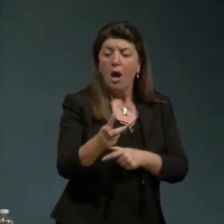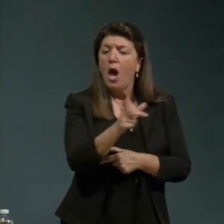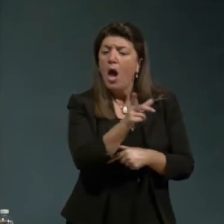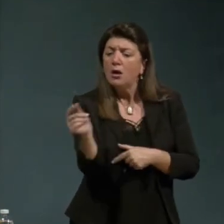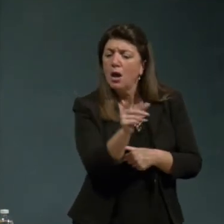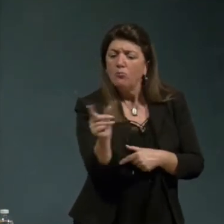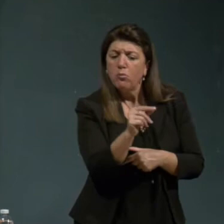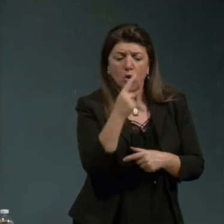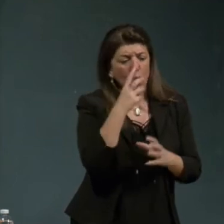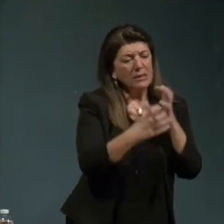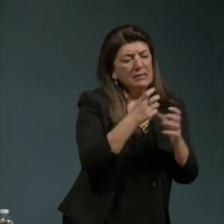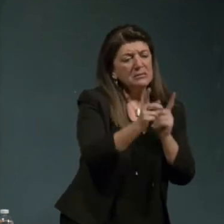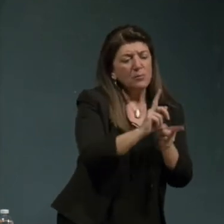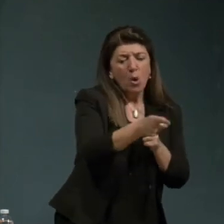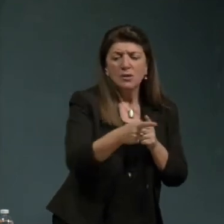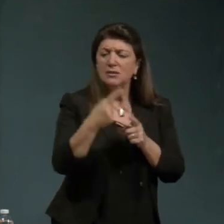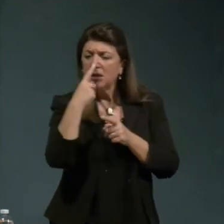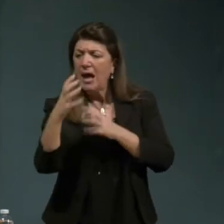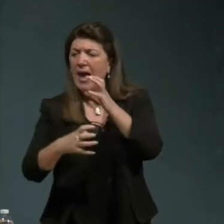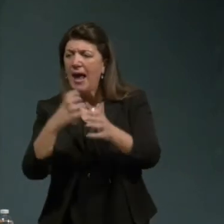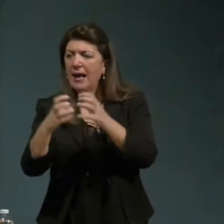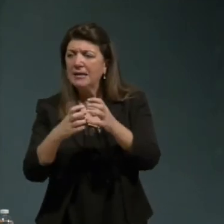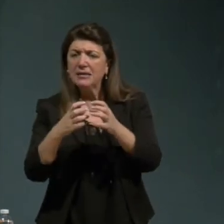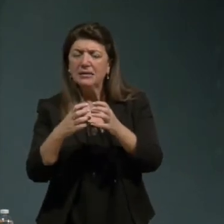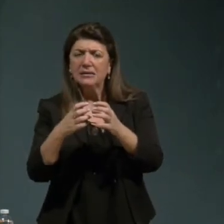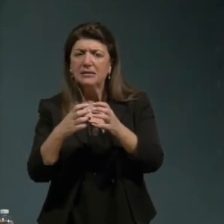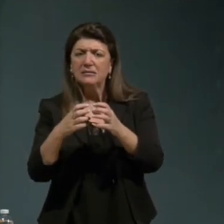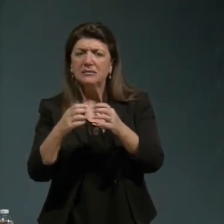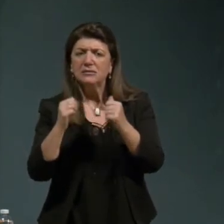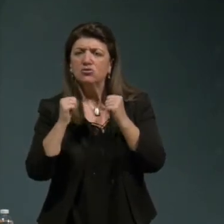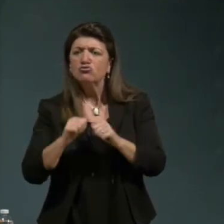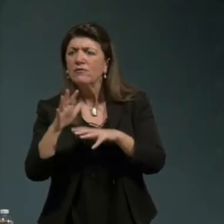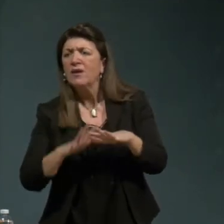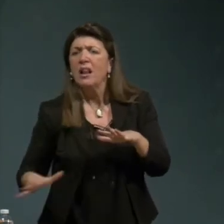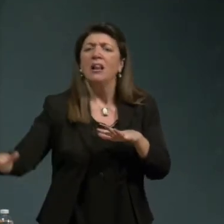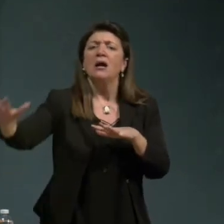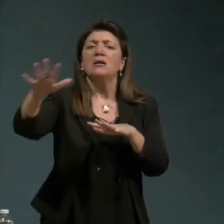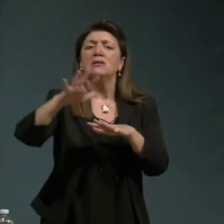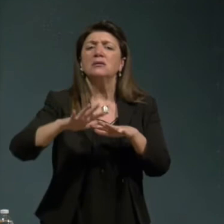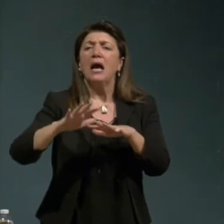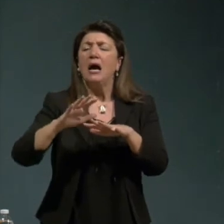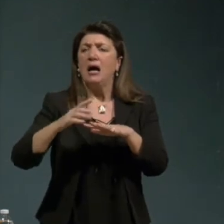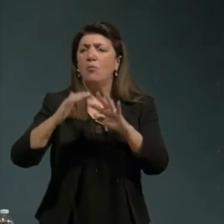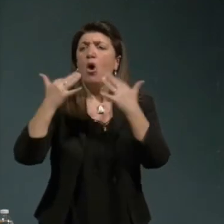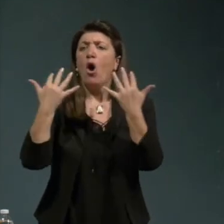e la crisi della civiltà planetaria che l'Europa ha mondializzato